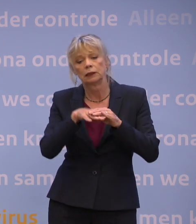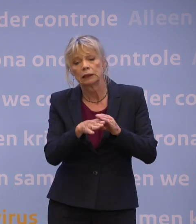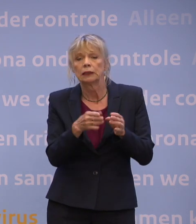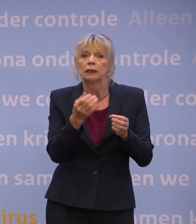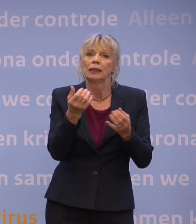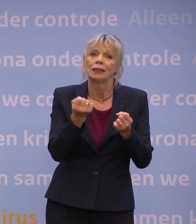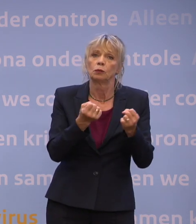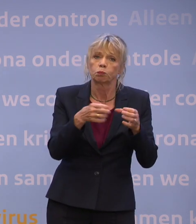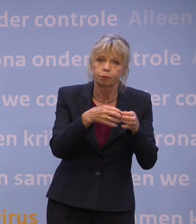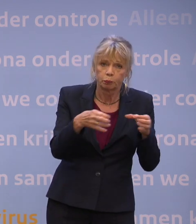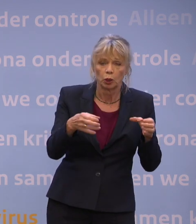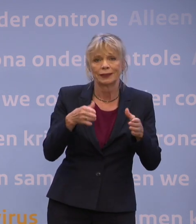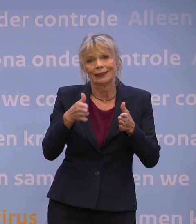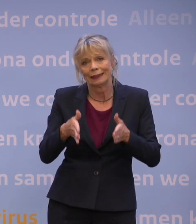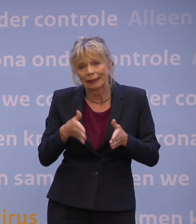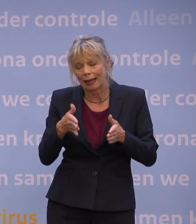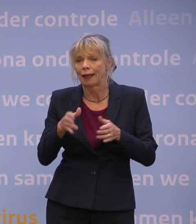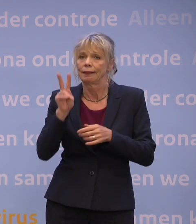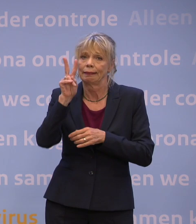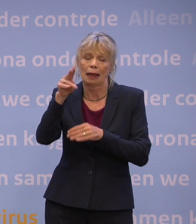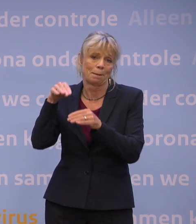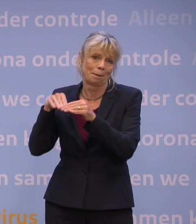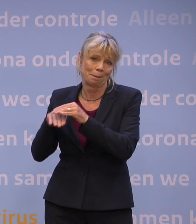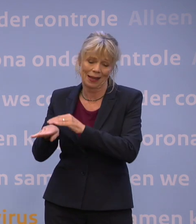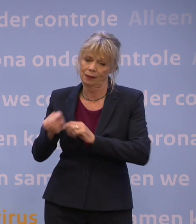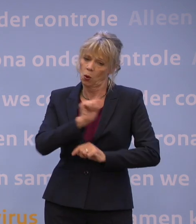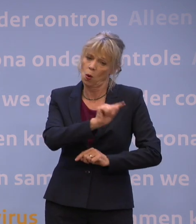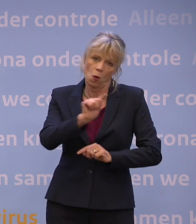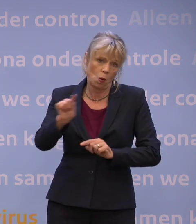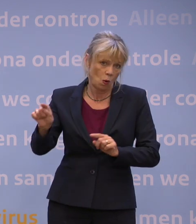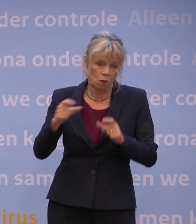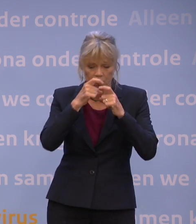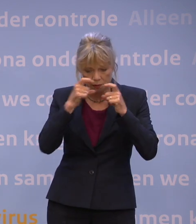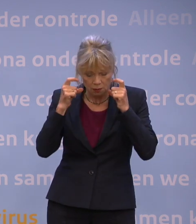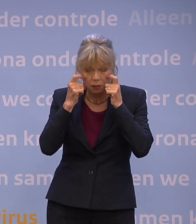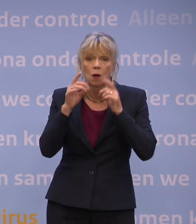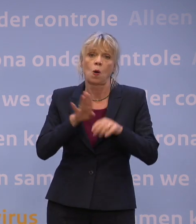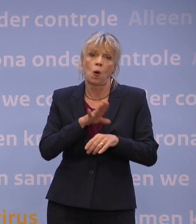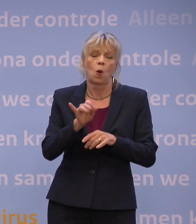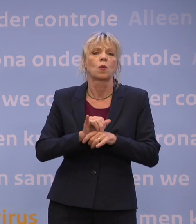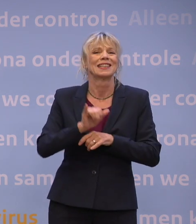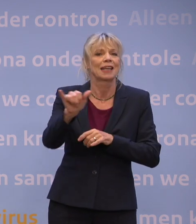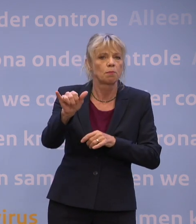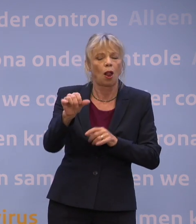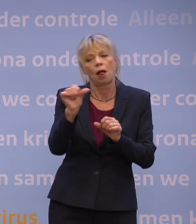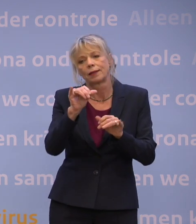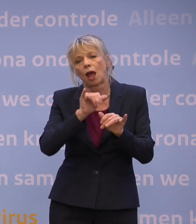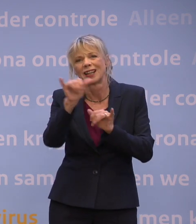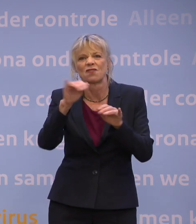tram en metro. En dat geldt ook overal op Schiphol en andere vliegvelden.